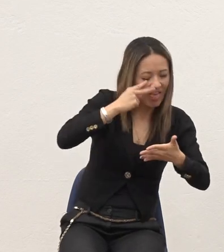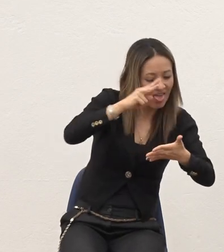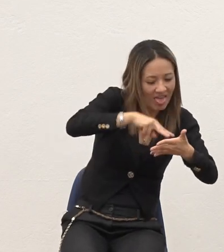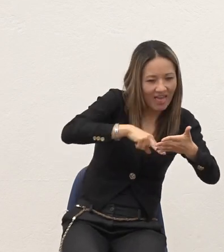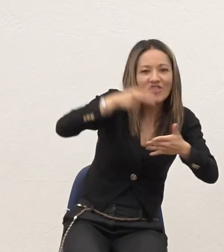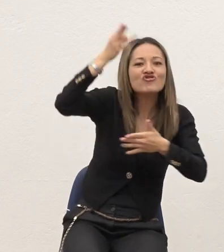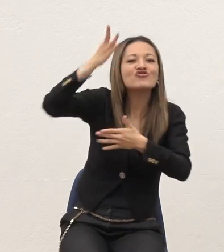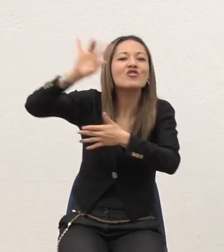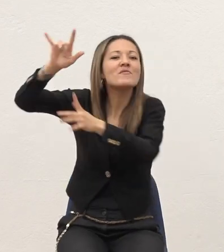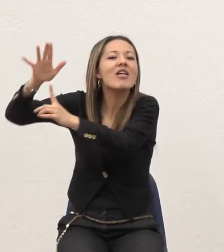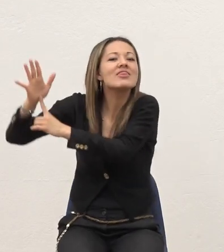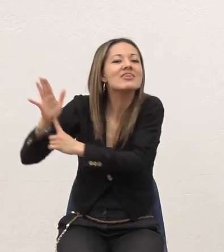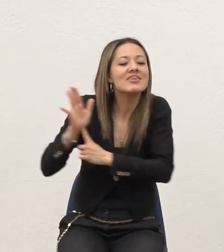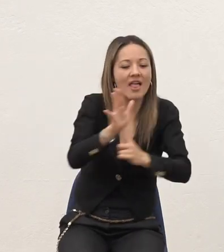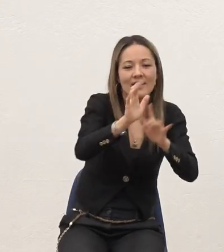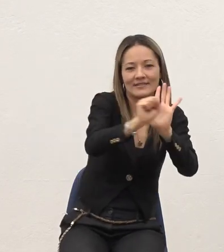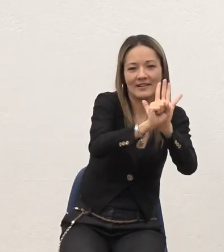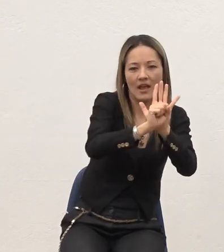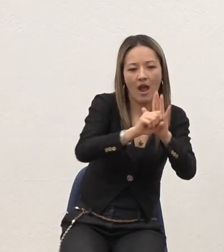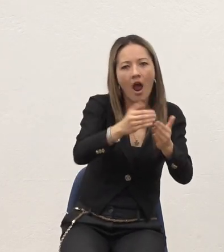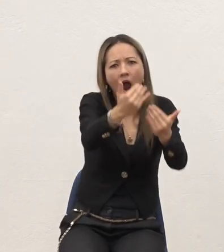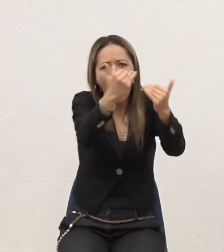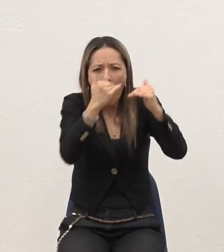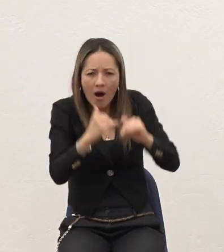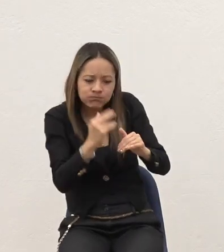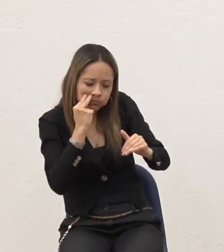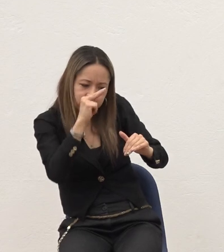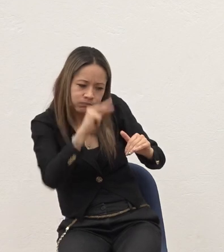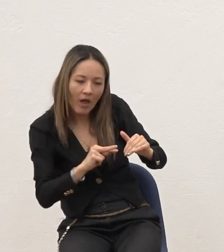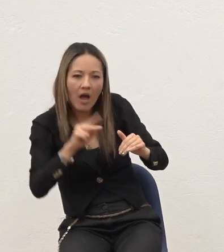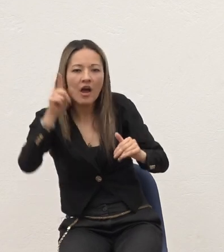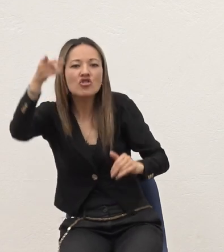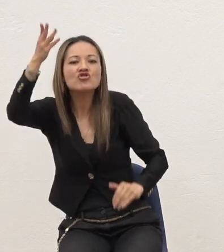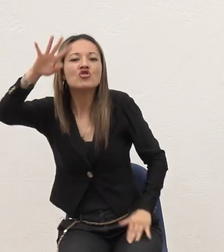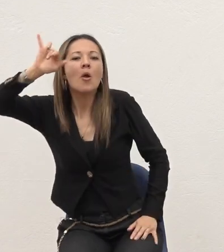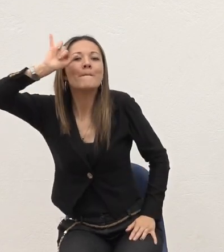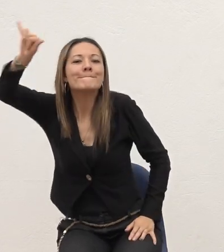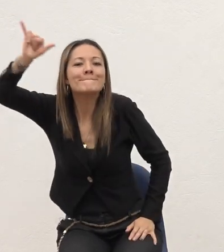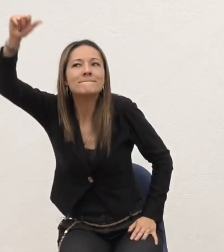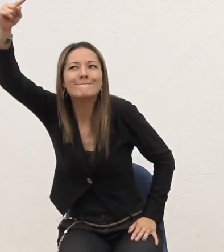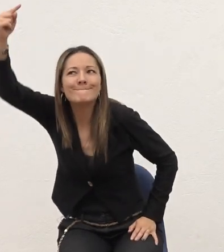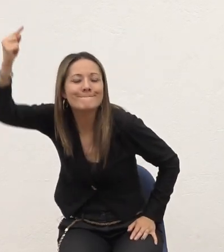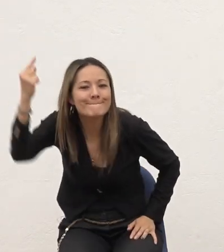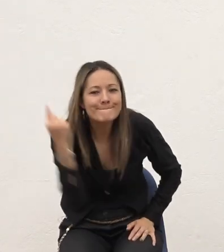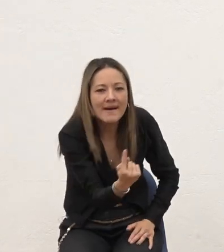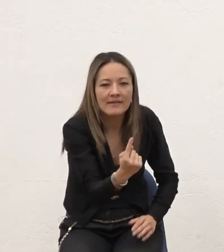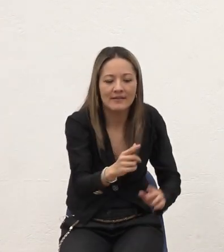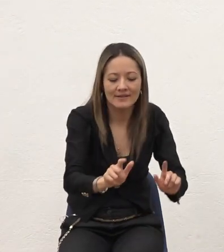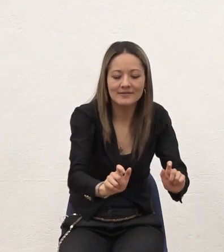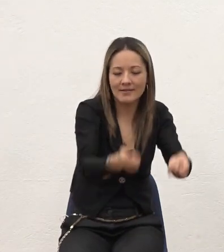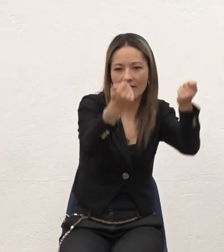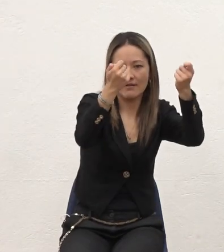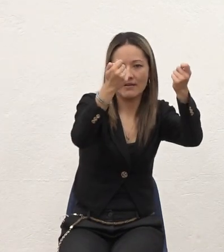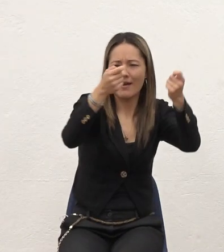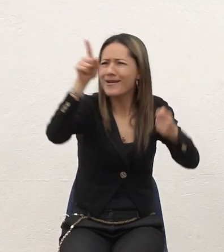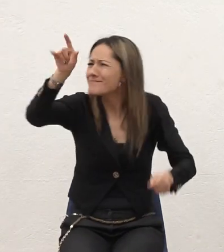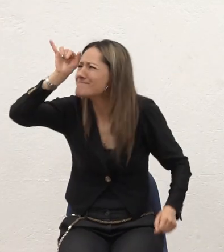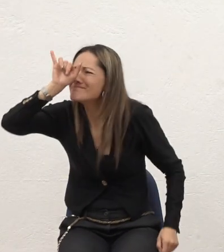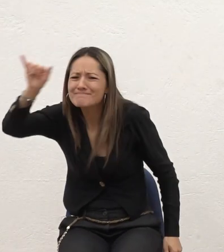Acá está diciendo Ya que Dios mismo Viene A salvarnos Que Él mismo Viene con el pago